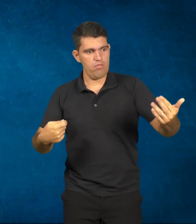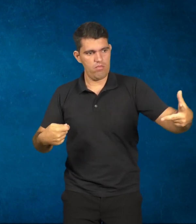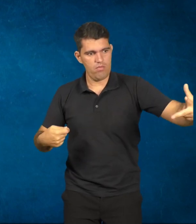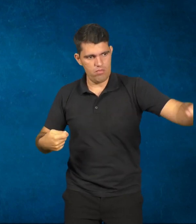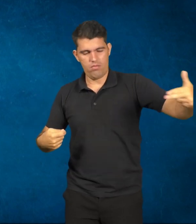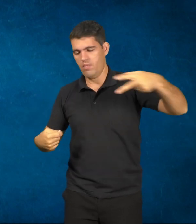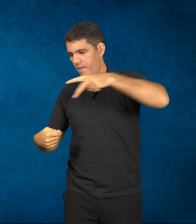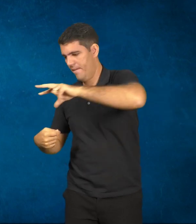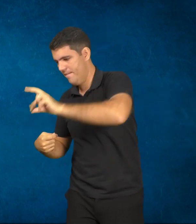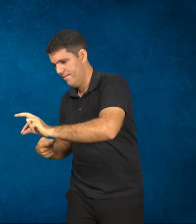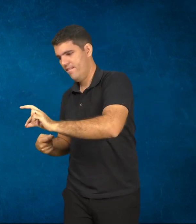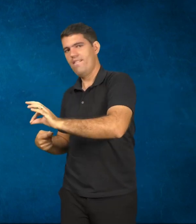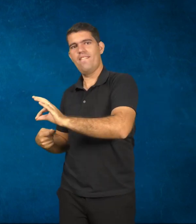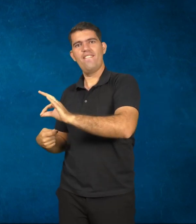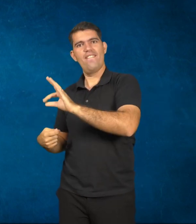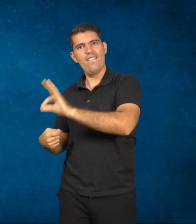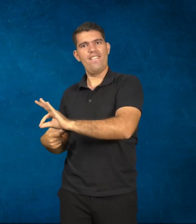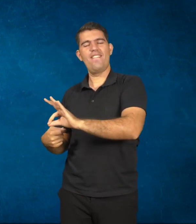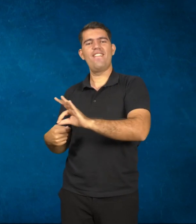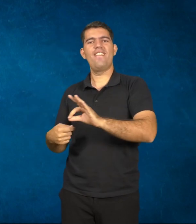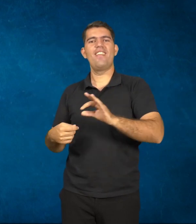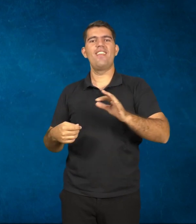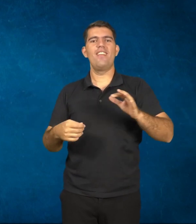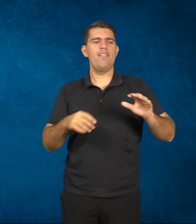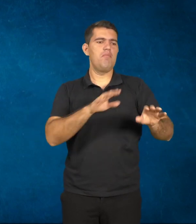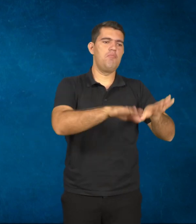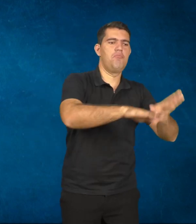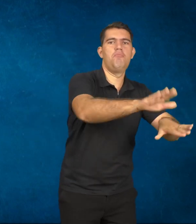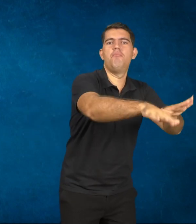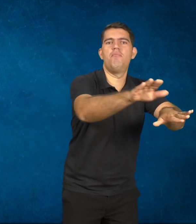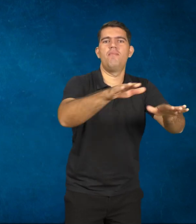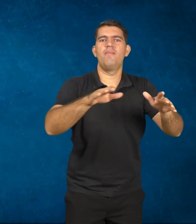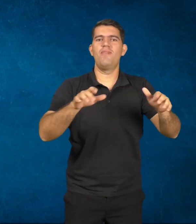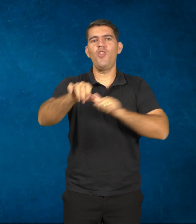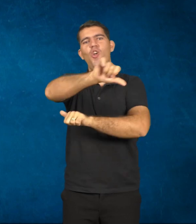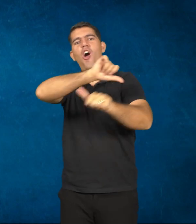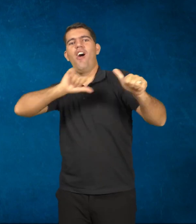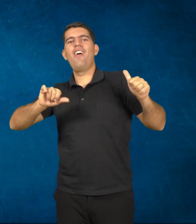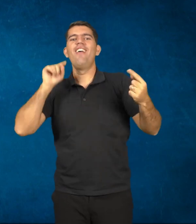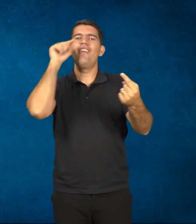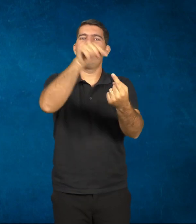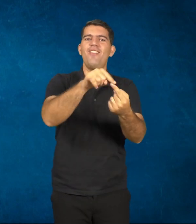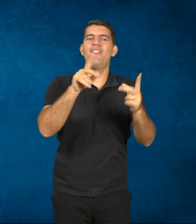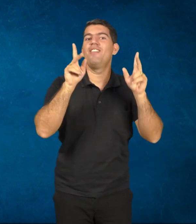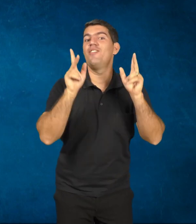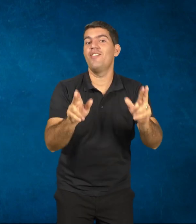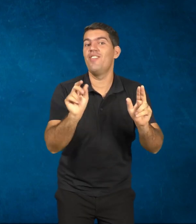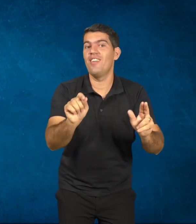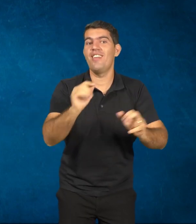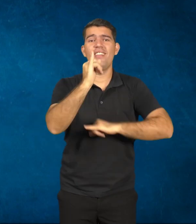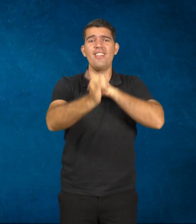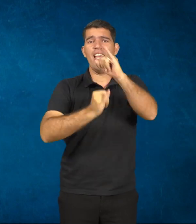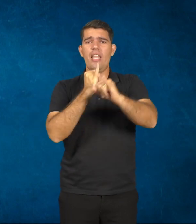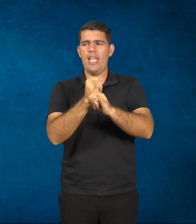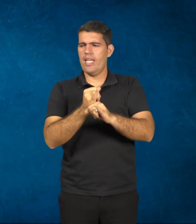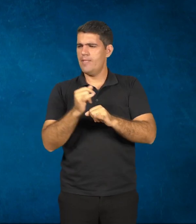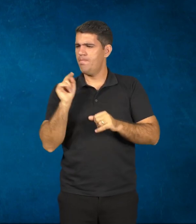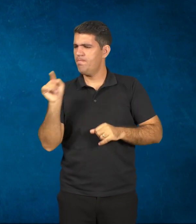coisa com a internet. O professor quer transmitir, quer que o aluno aprenda um determinado tipo de conceito, ele vai usar a tecnologia que seja